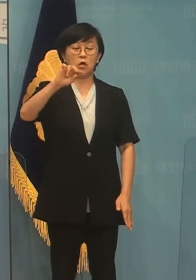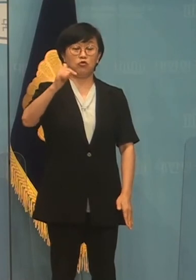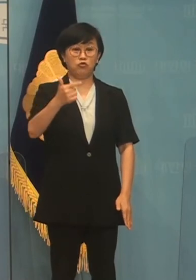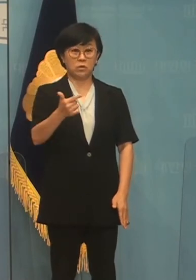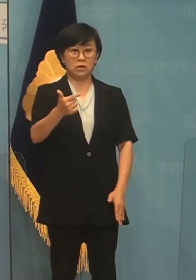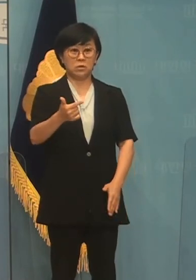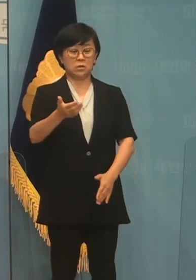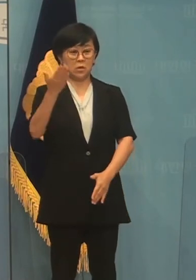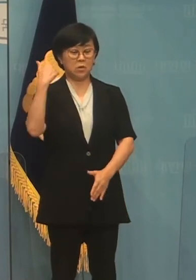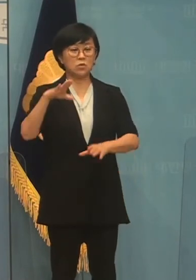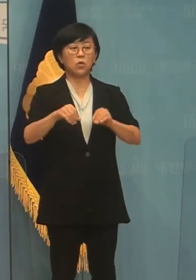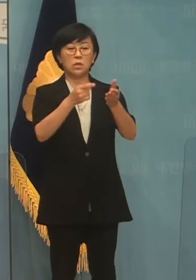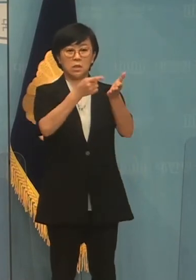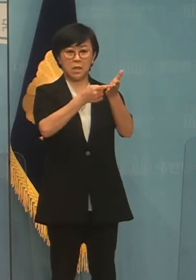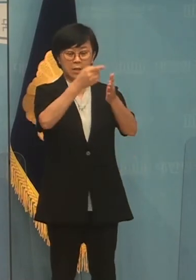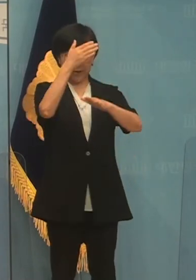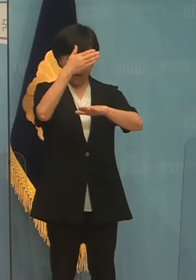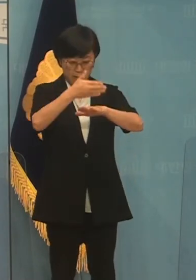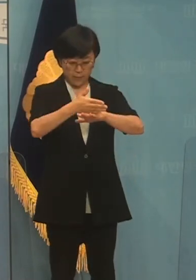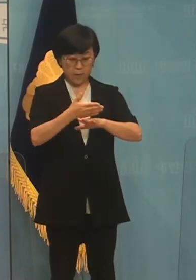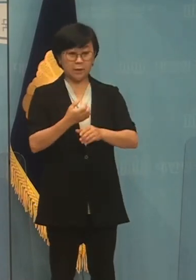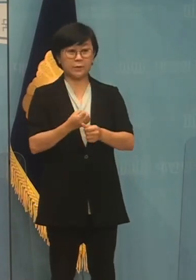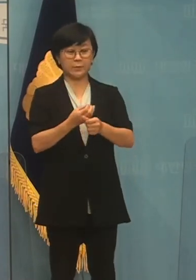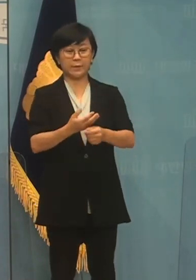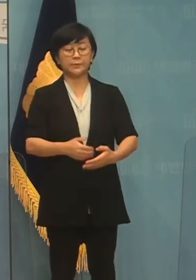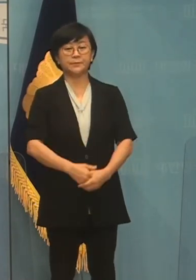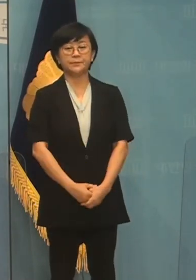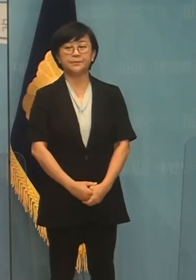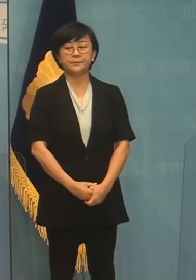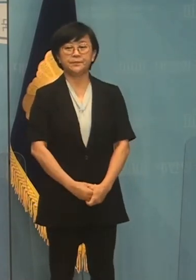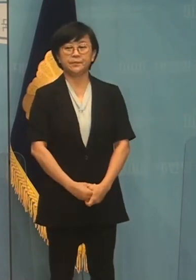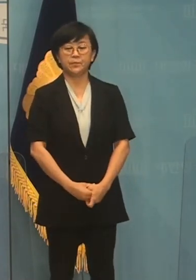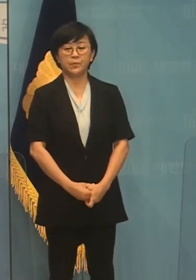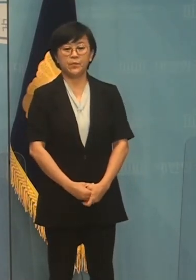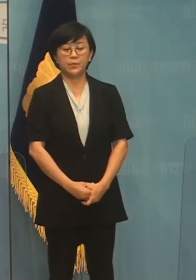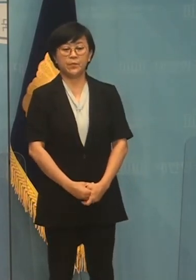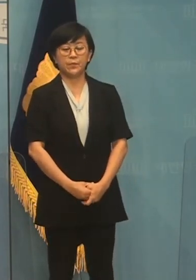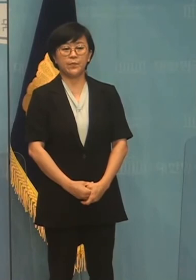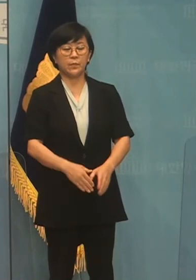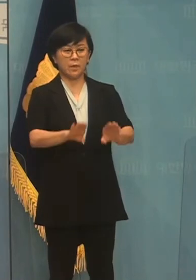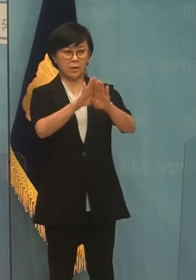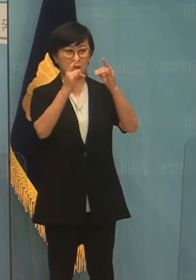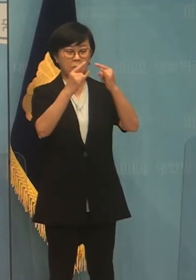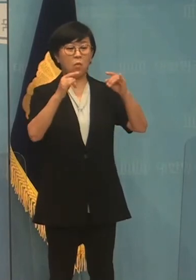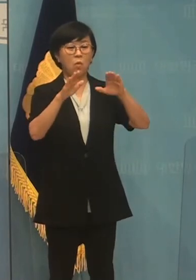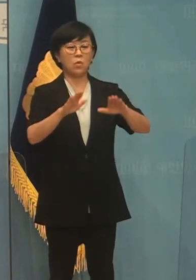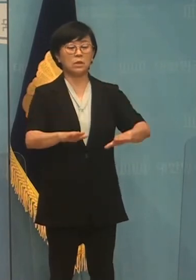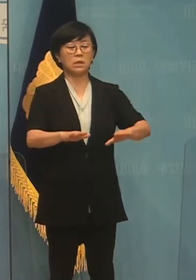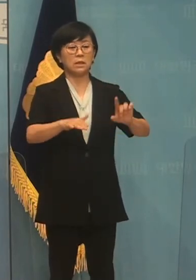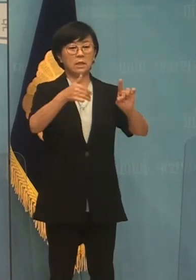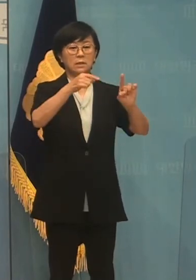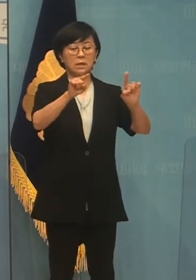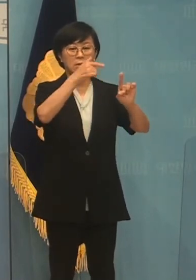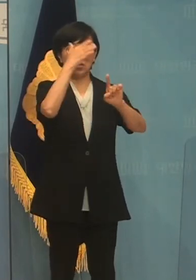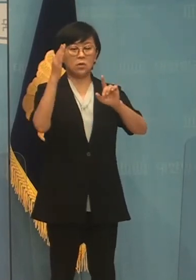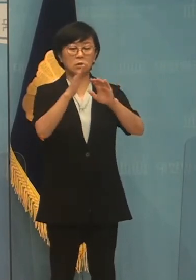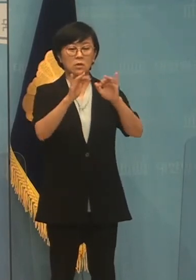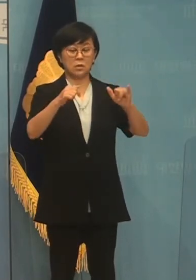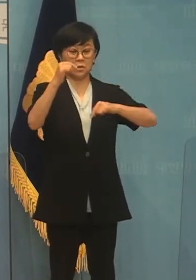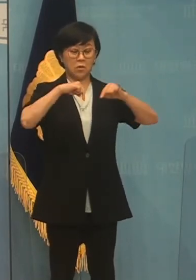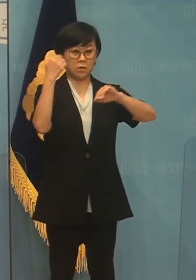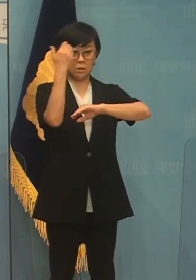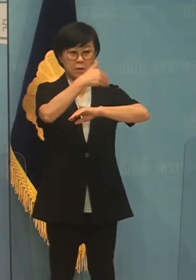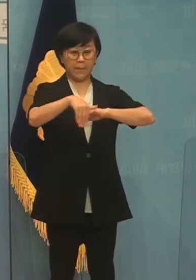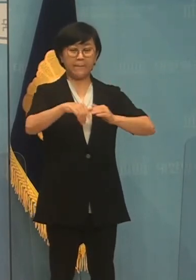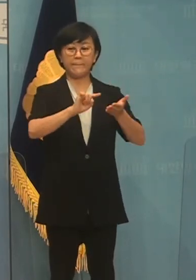님께 기다려주셔서 감사드립니다 여유캠프는 오늘 1차 청년정책 발표를